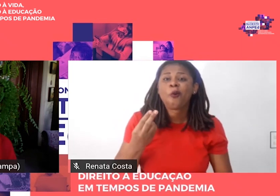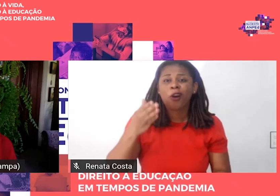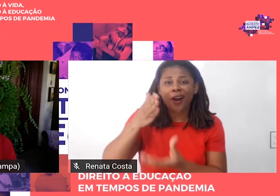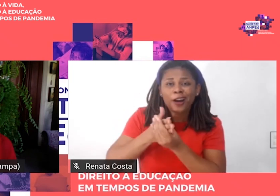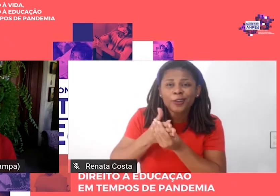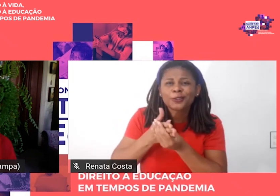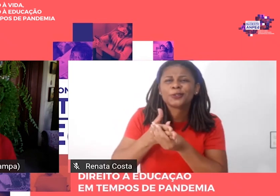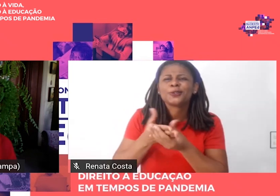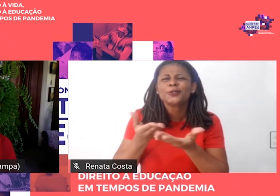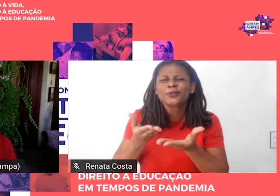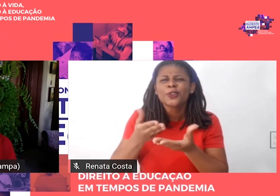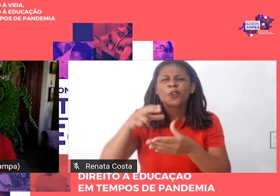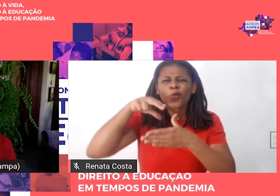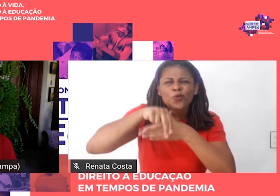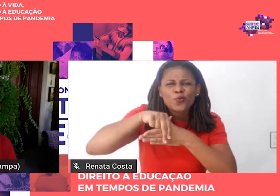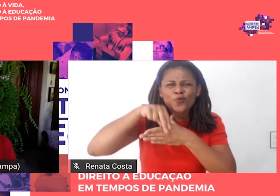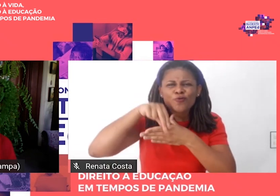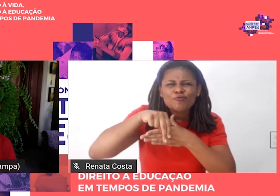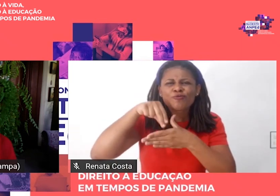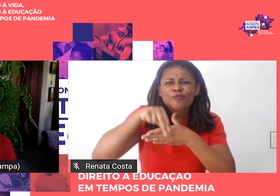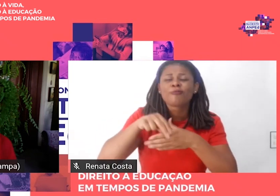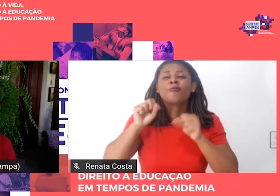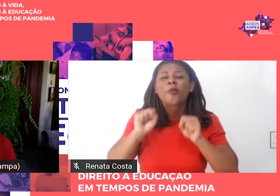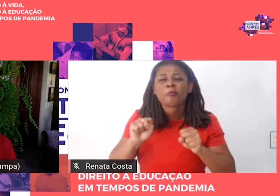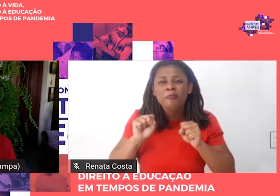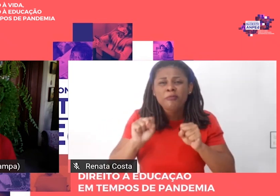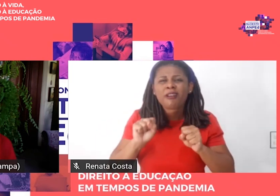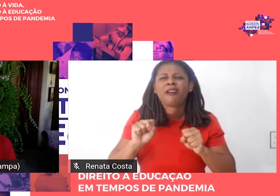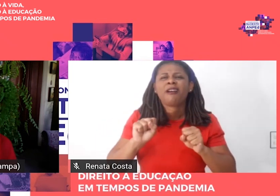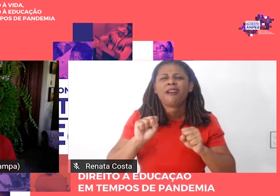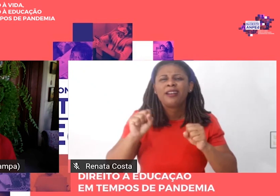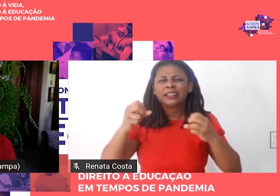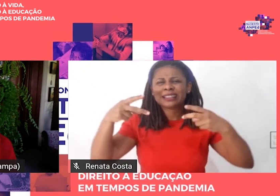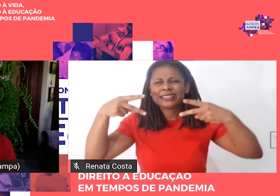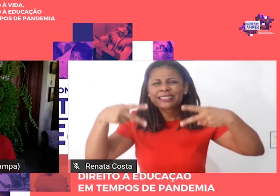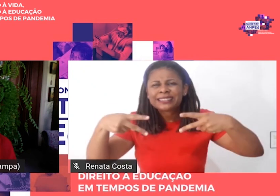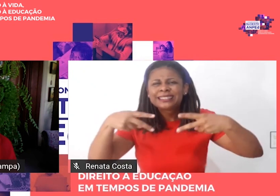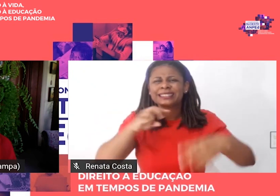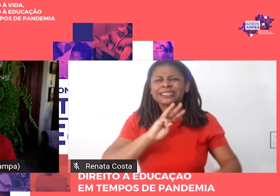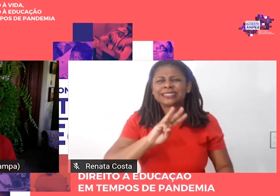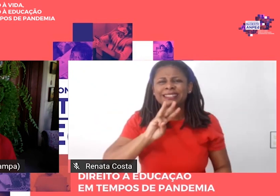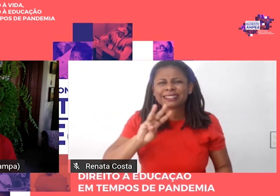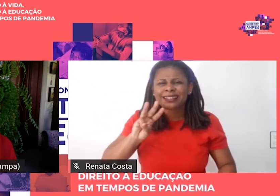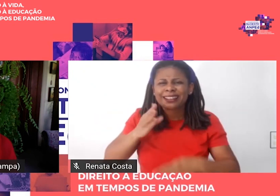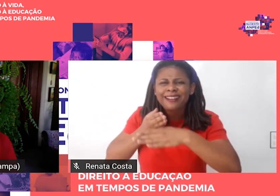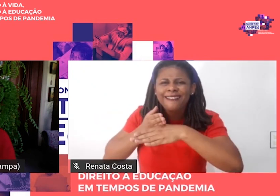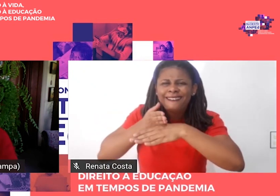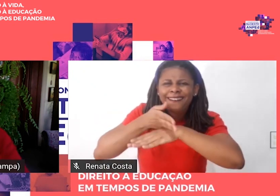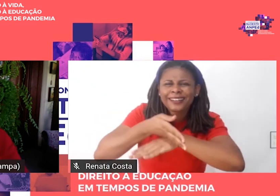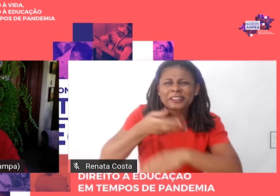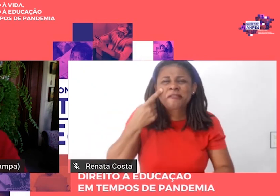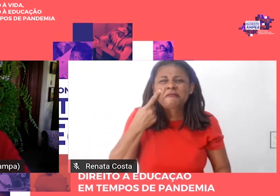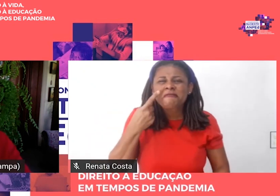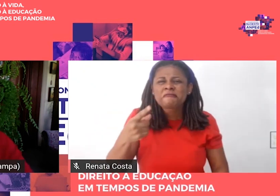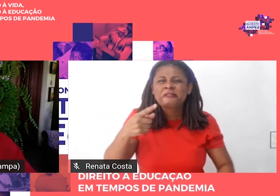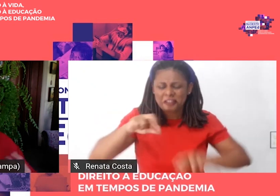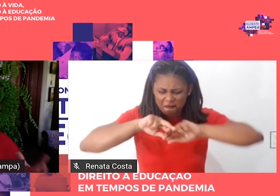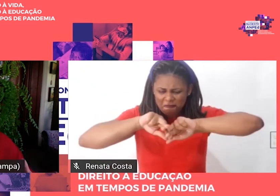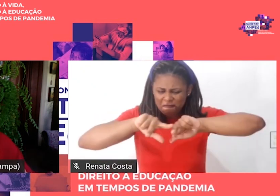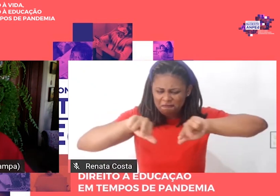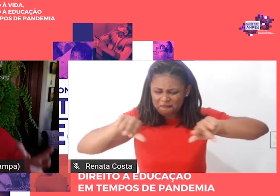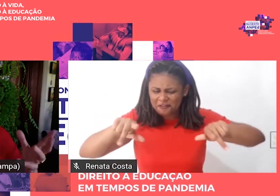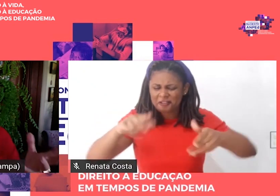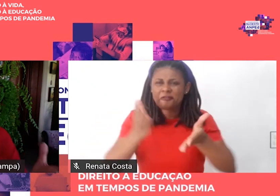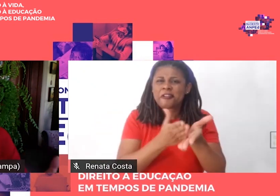Education Review para encontrar esse conjunto de obras, de livros que está à disposição, à